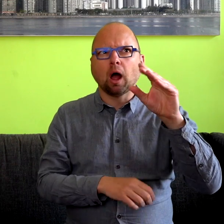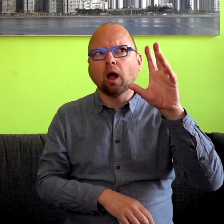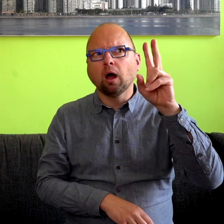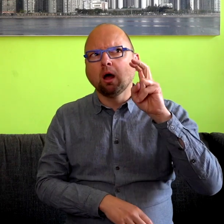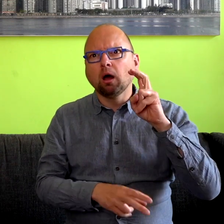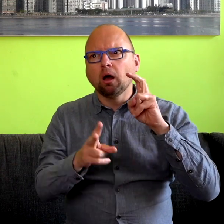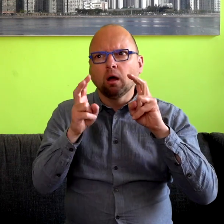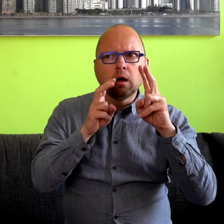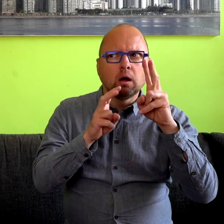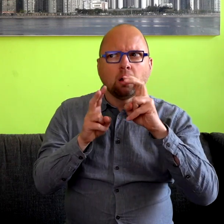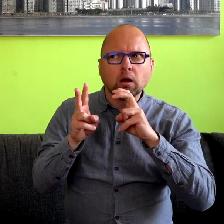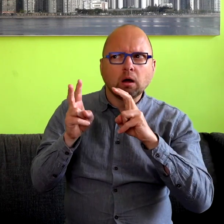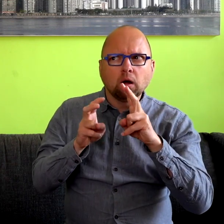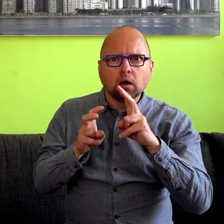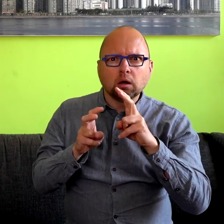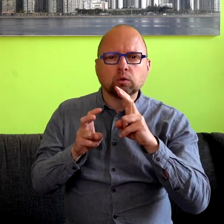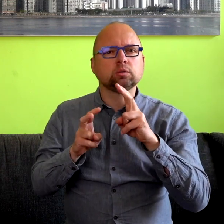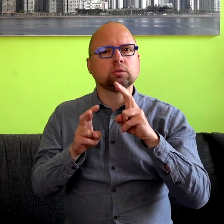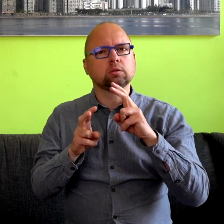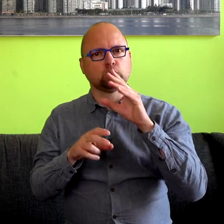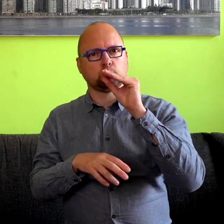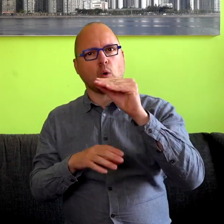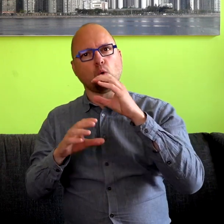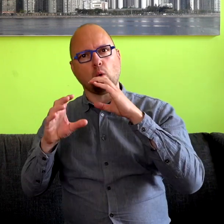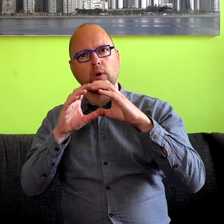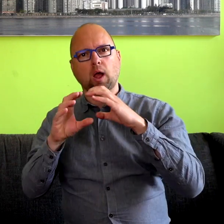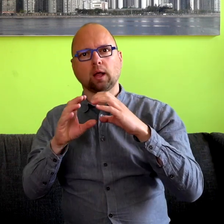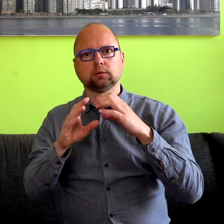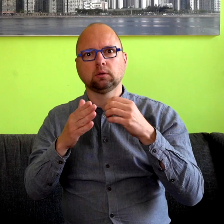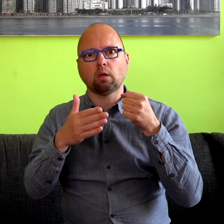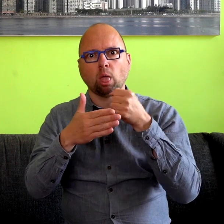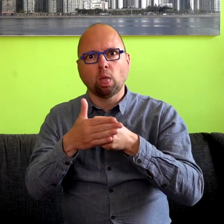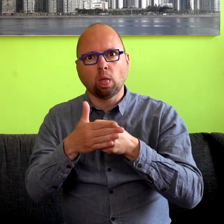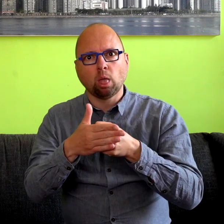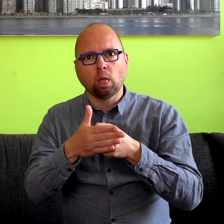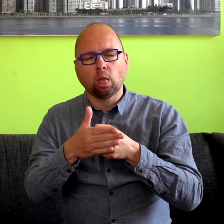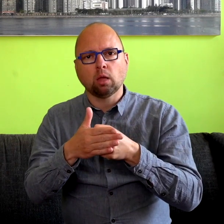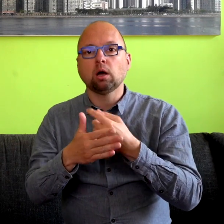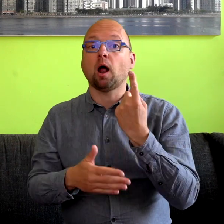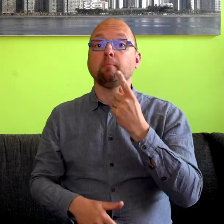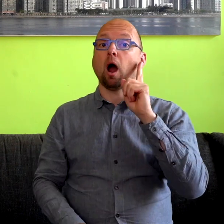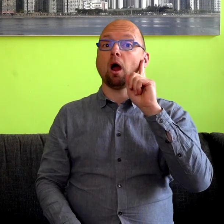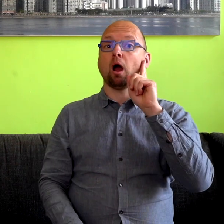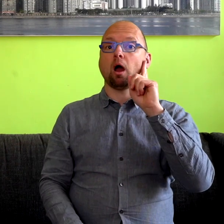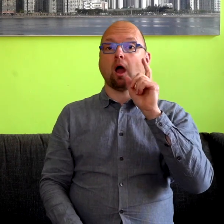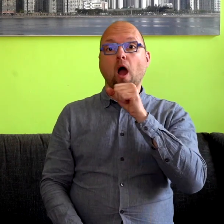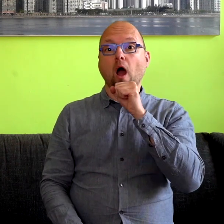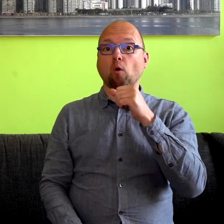gesproken communicatie in specifieke omstandigheden. Dat zijn niet alleen ouderen. Iedereen wordt in de loop van zijn leven